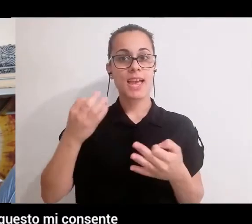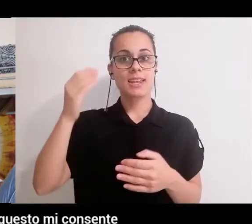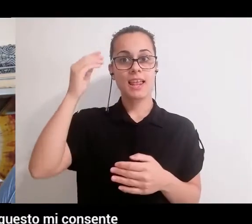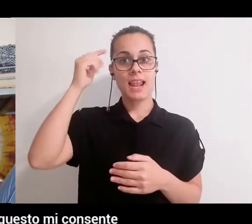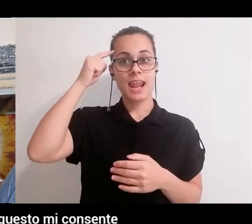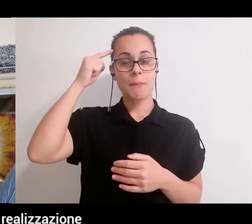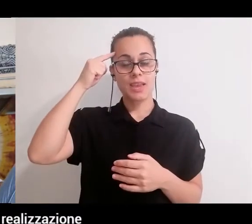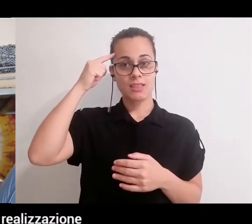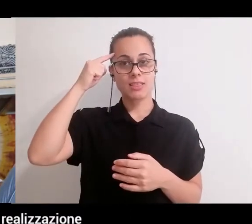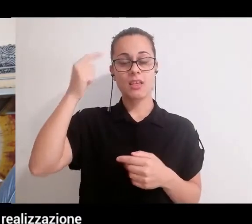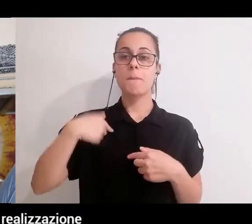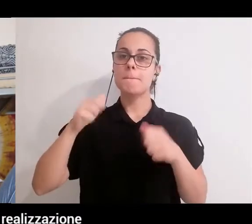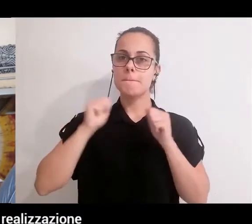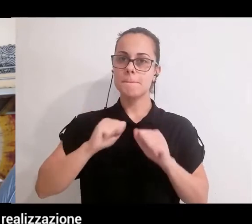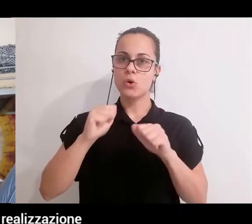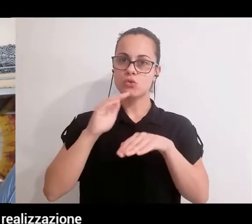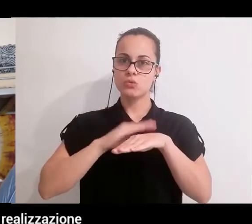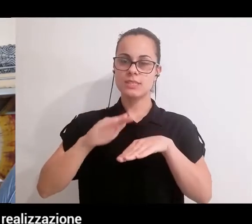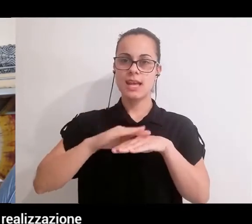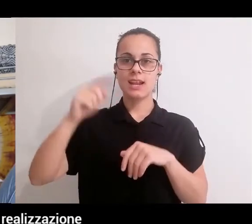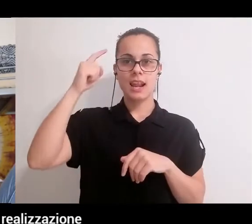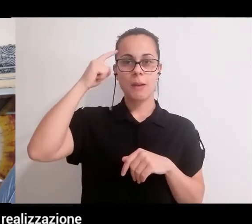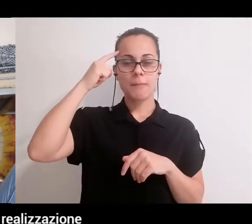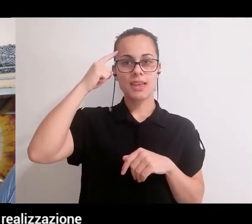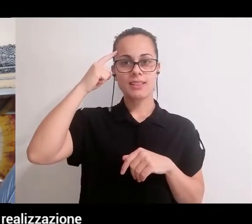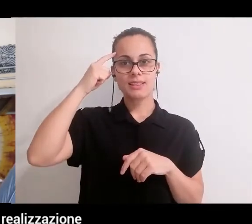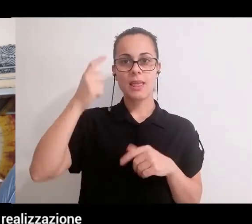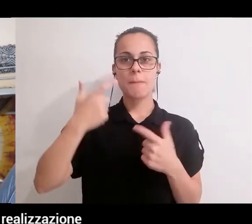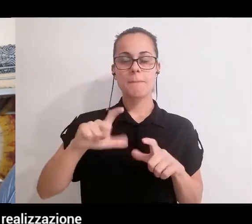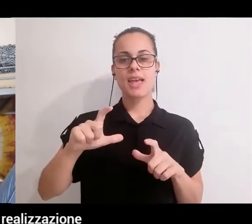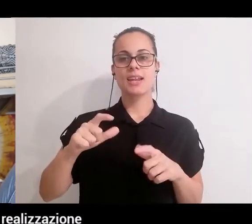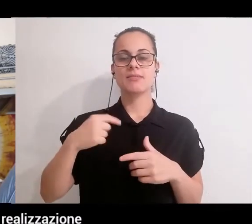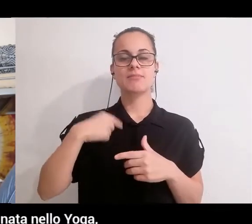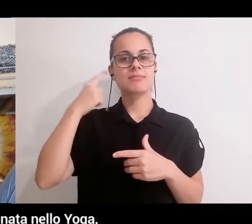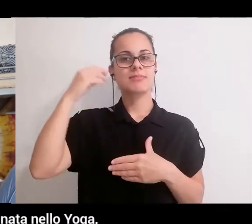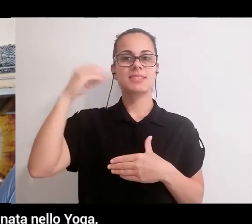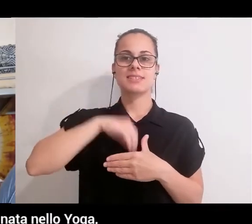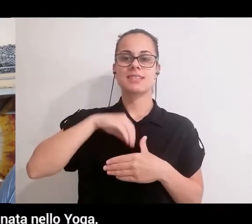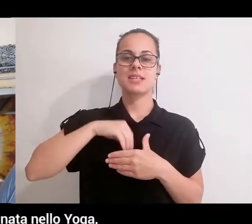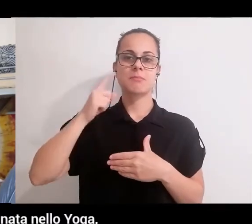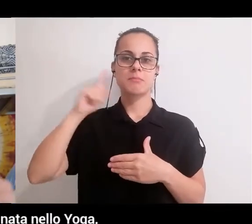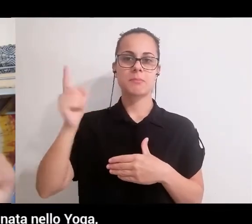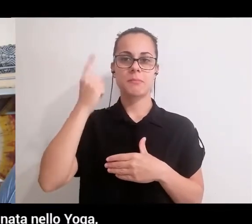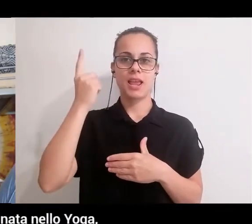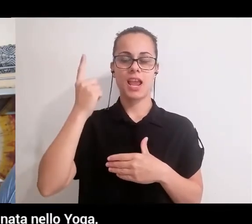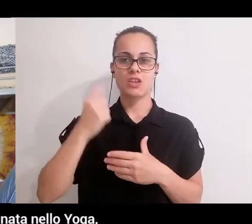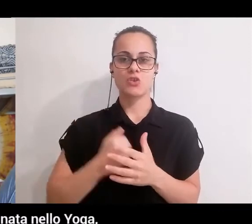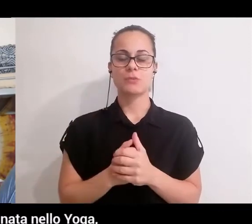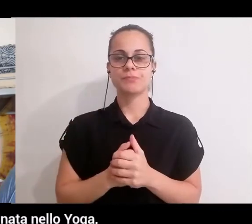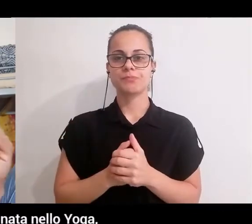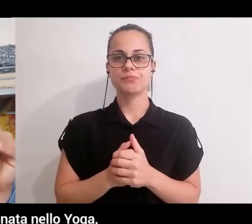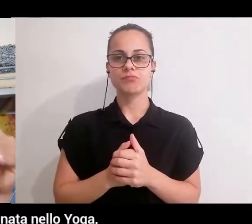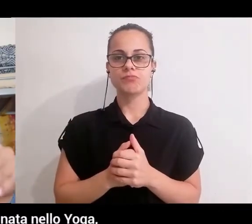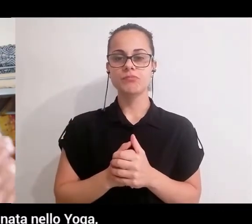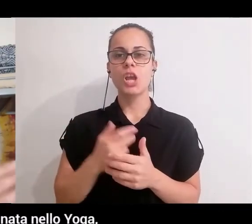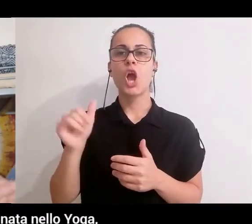questo mi consente di utilizzare la mente per delle pratiche di realizzazione e quindi l'unione col tutto